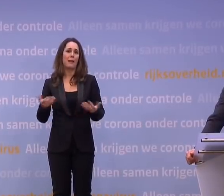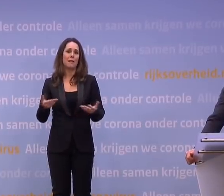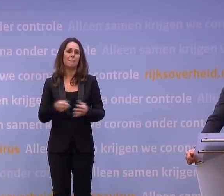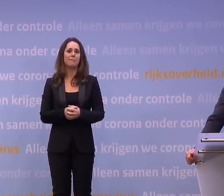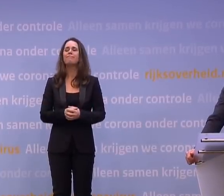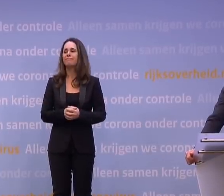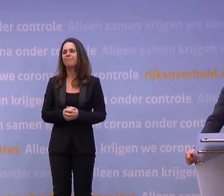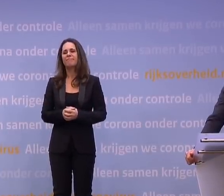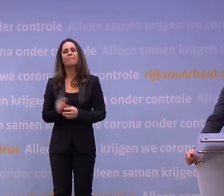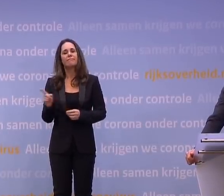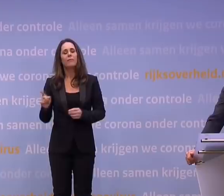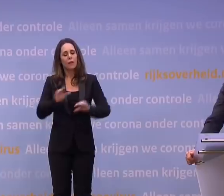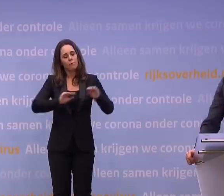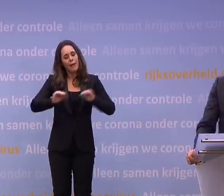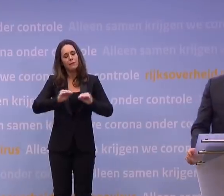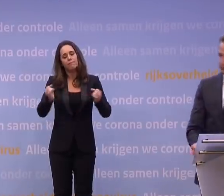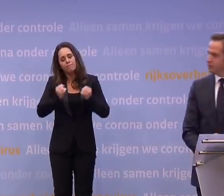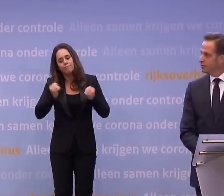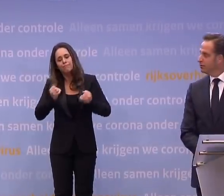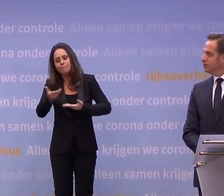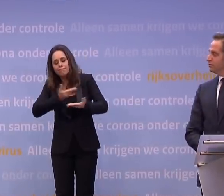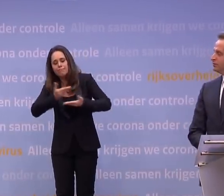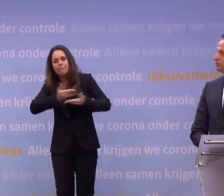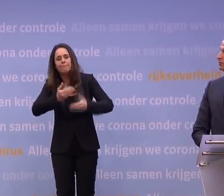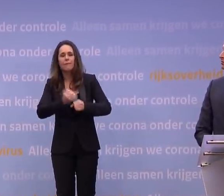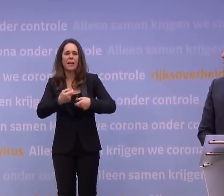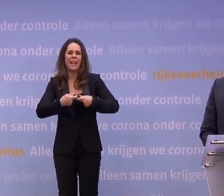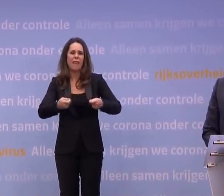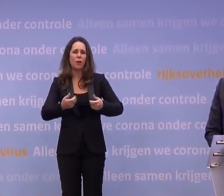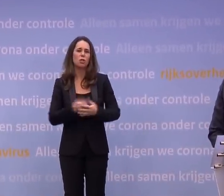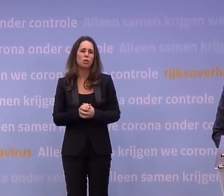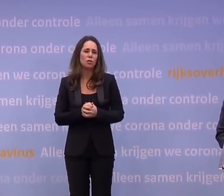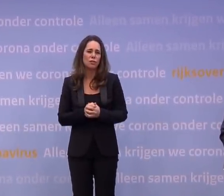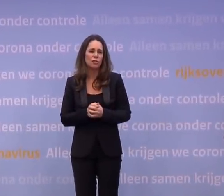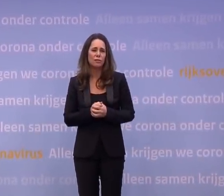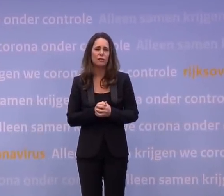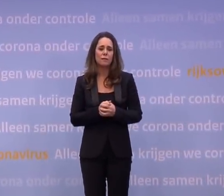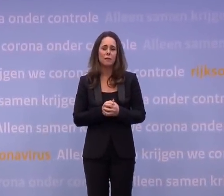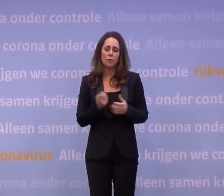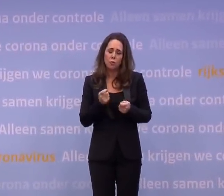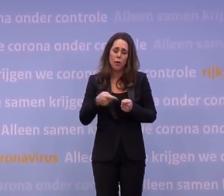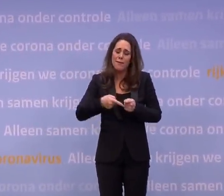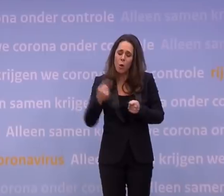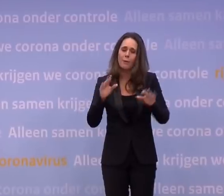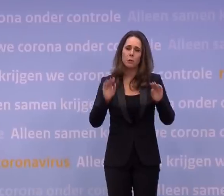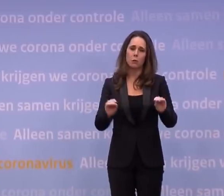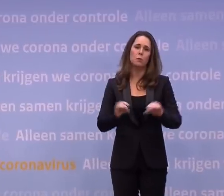Daarover zijn we in gesprek met werkgevers. Ook om ervoor te zorgen dat zij daar nog meer aan doen.